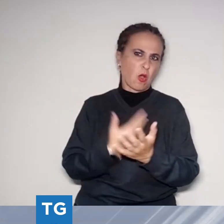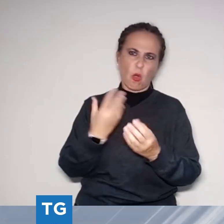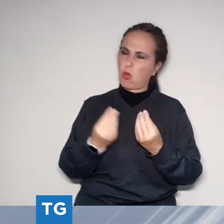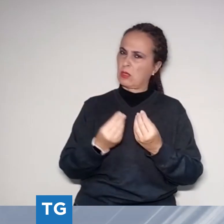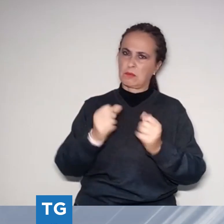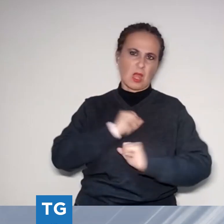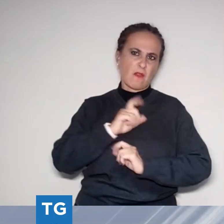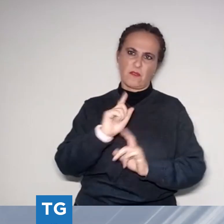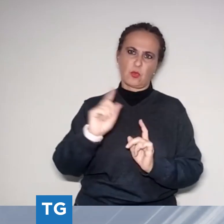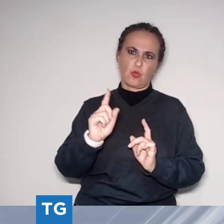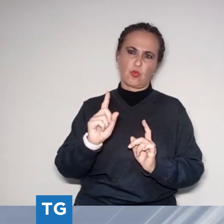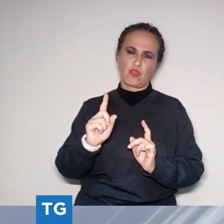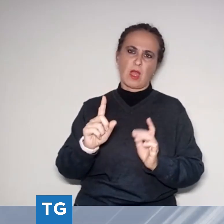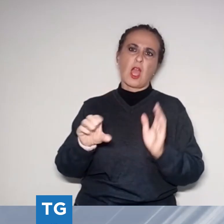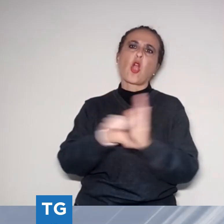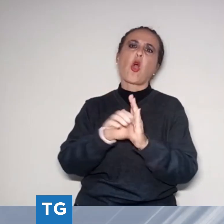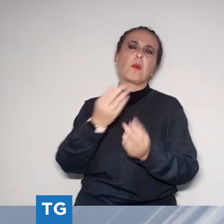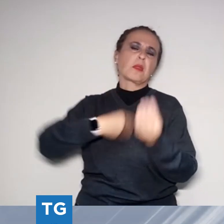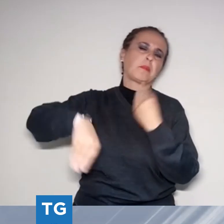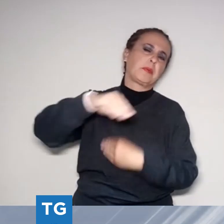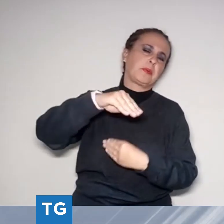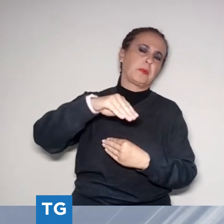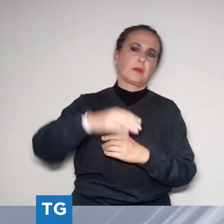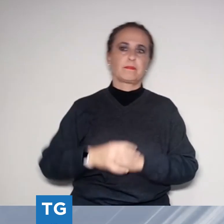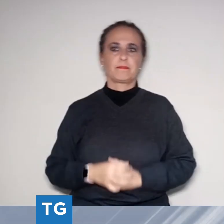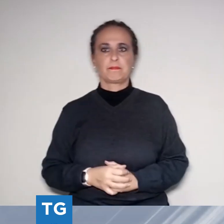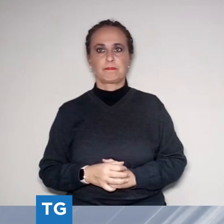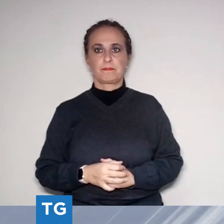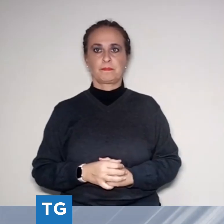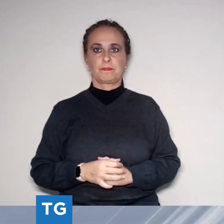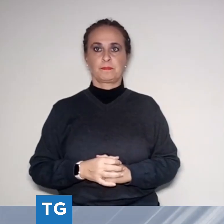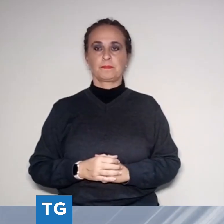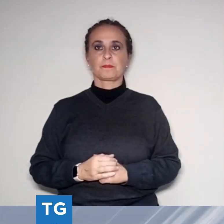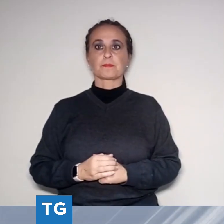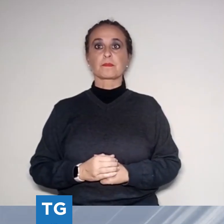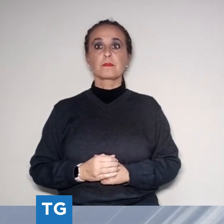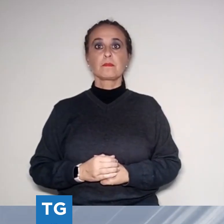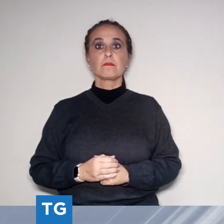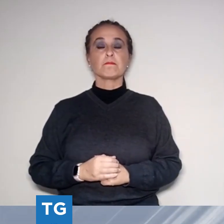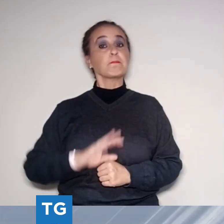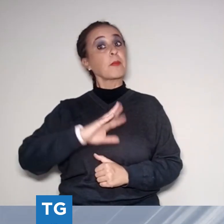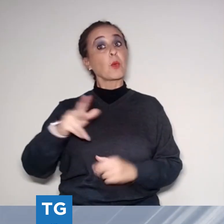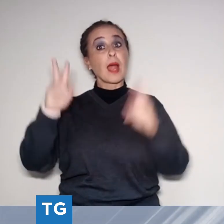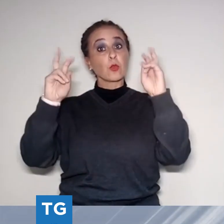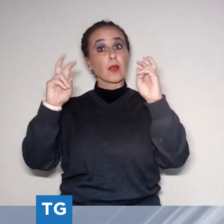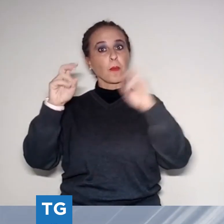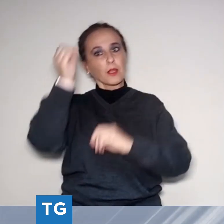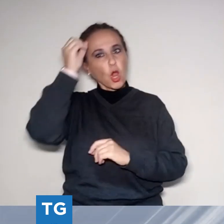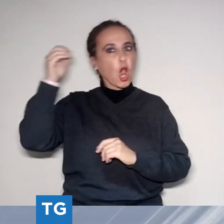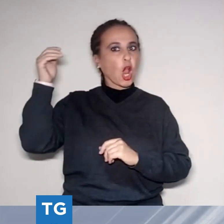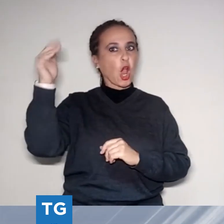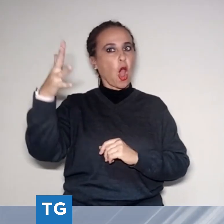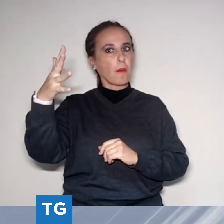pensare alle feste e agli intrattenimenti. Passiamo a un altro argomento, ai comics. Ieri sera se ne è